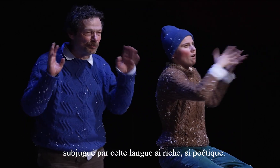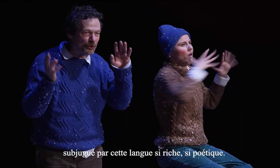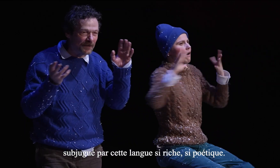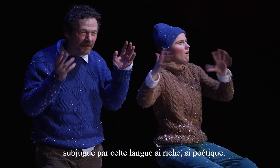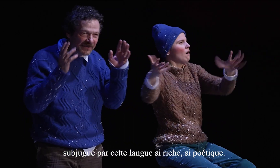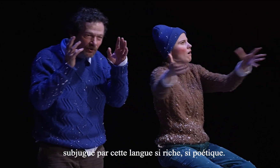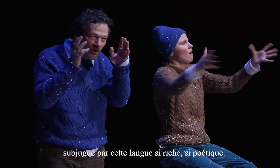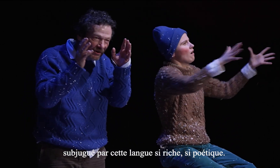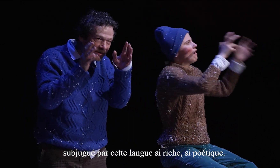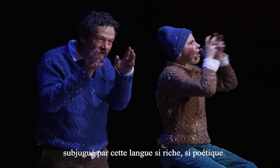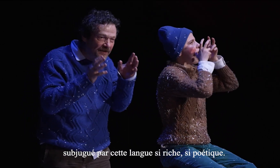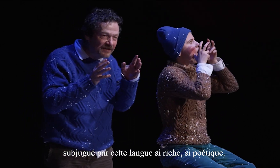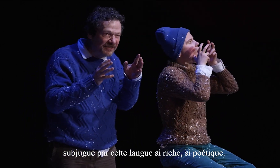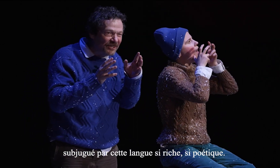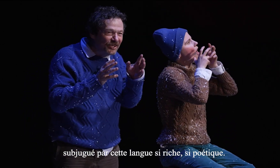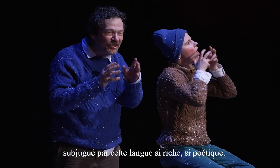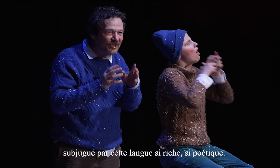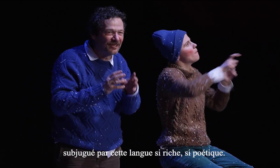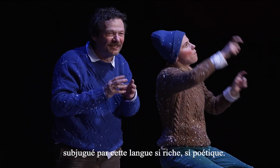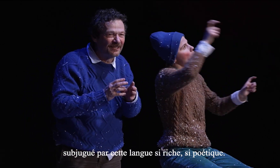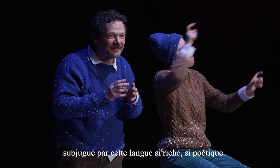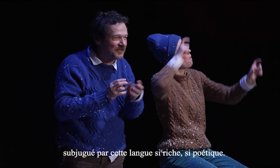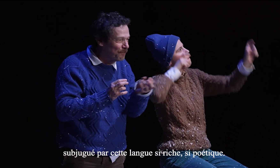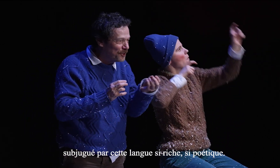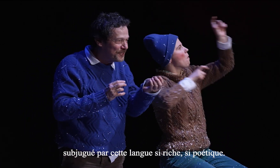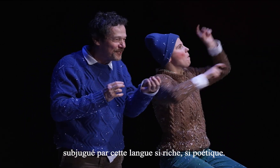Subjugué par cette langue si riche, si poétique.